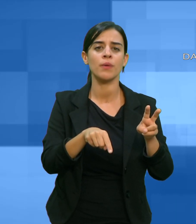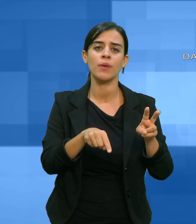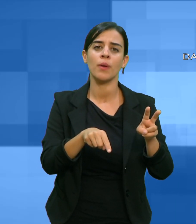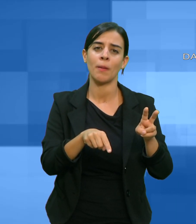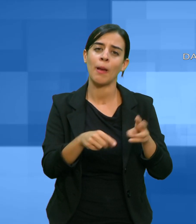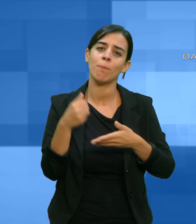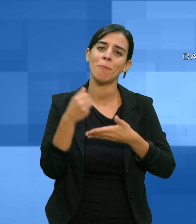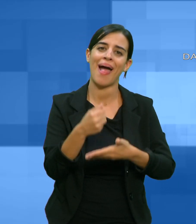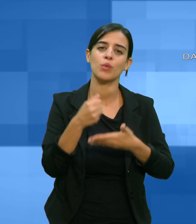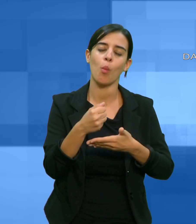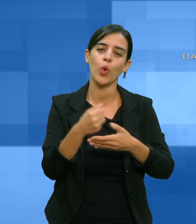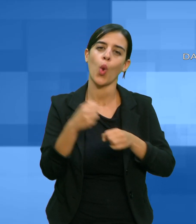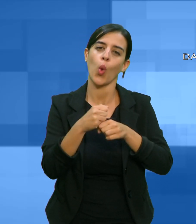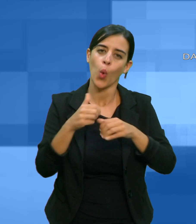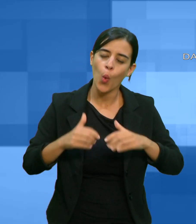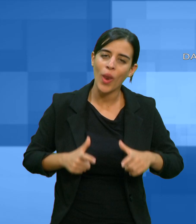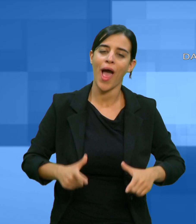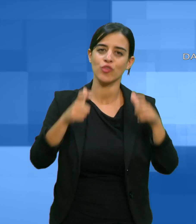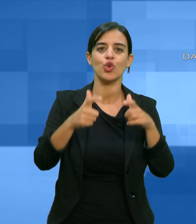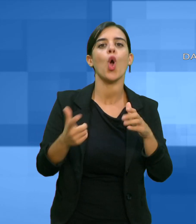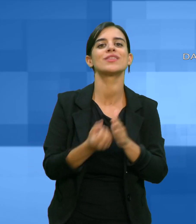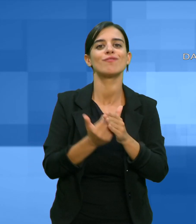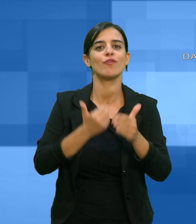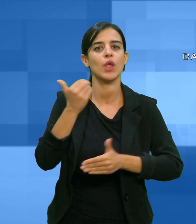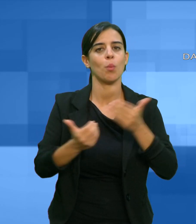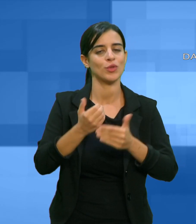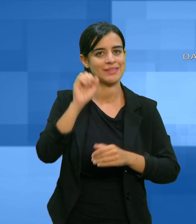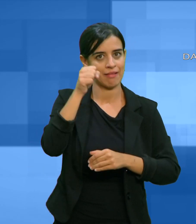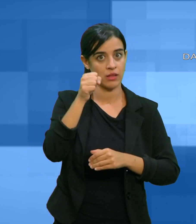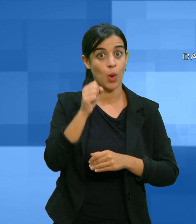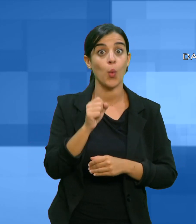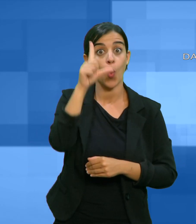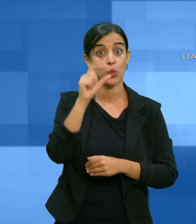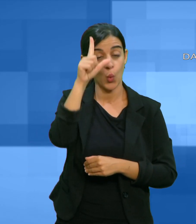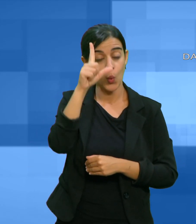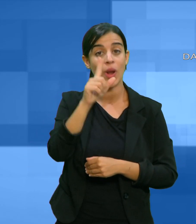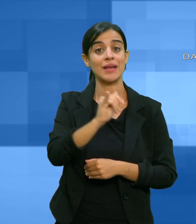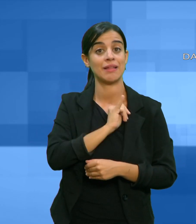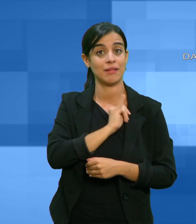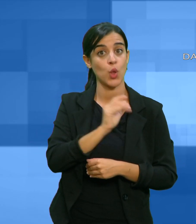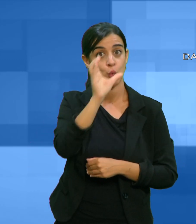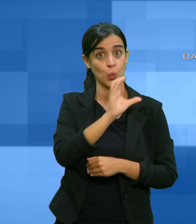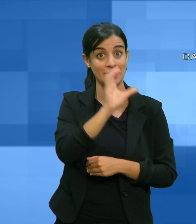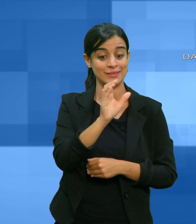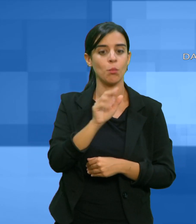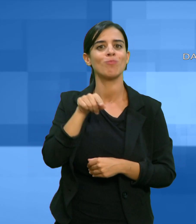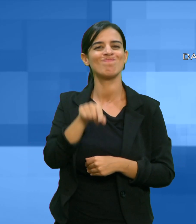Cultura, Identità e Turismo curato da Raffaele Paci e Andrea